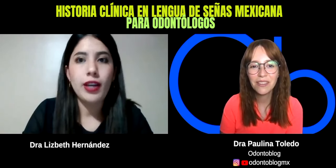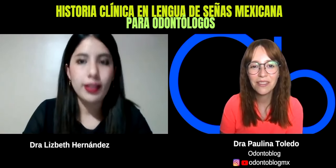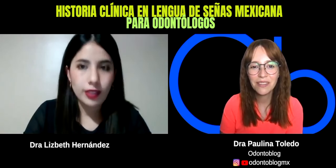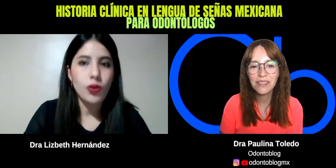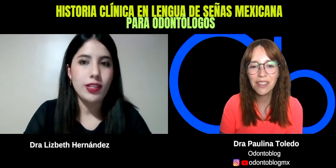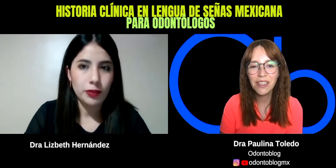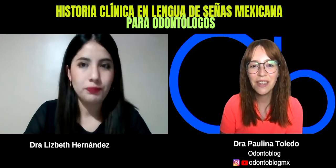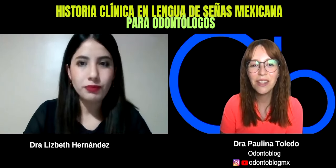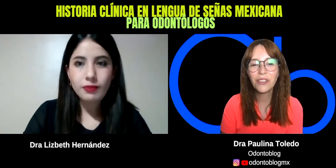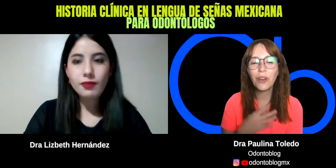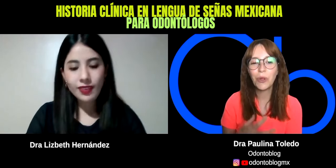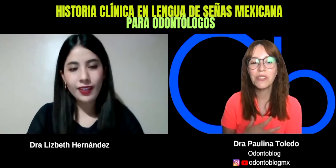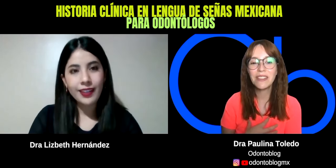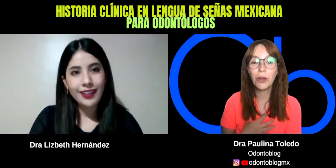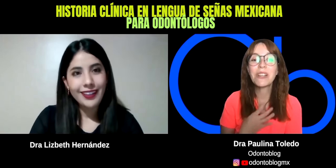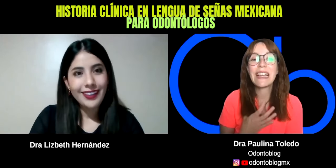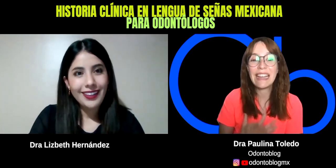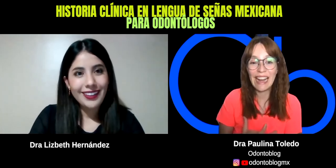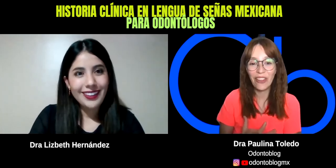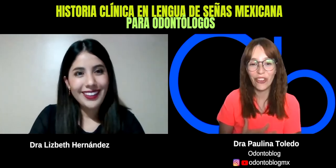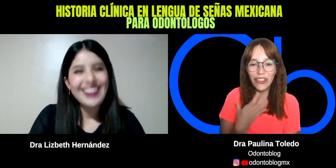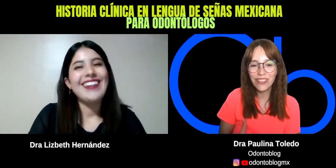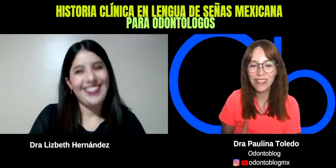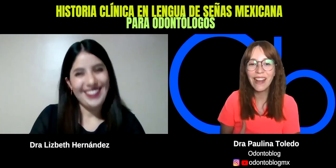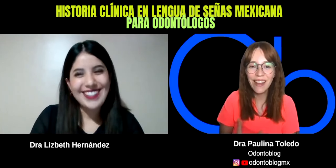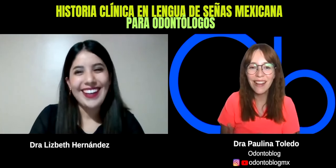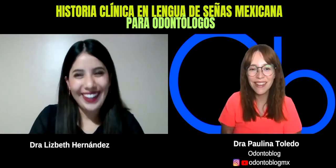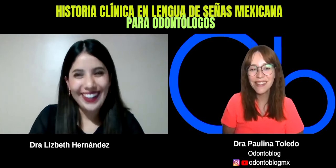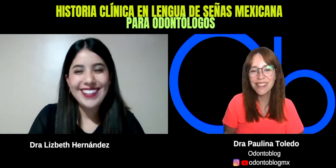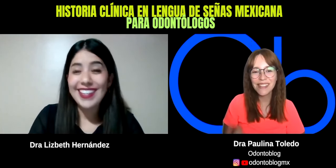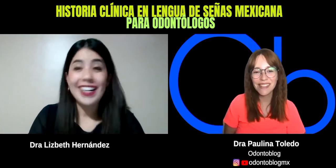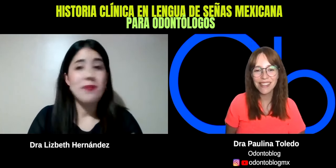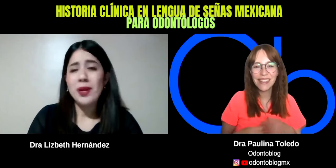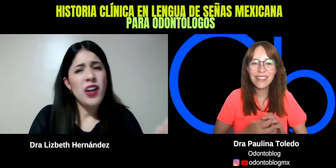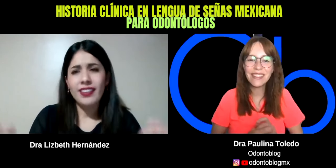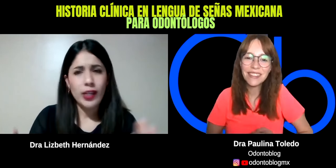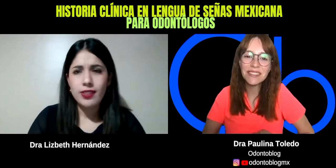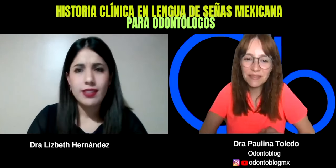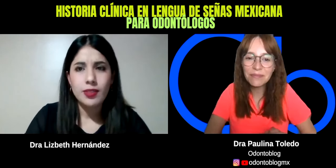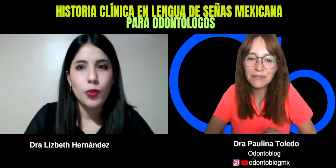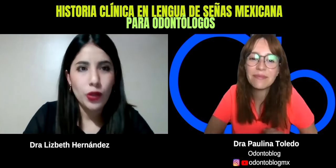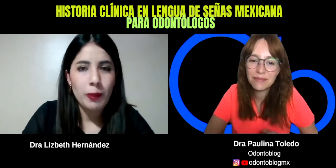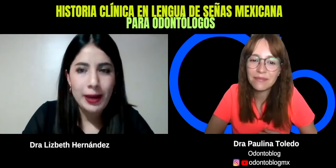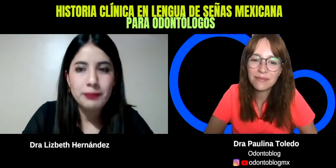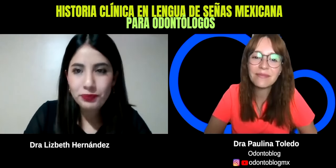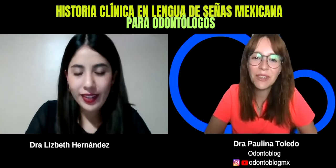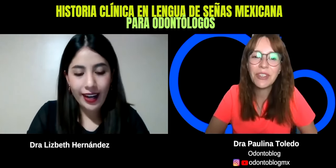gesticulación. Y nosotros lo podemos sentir como exagerado, ¿no? Ajá. Sí, claro. Pero no, entre ellos es muy normal. Ok.